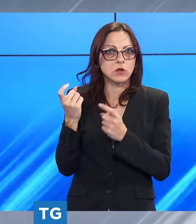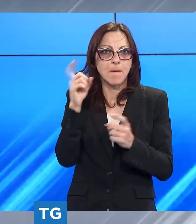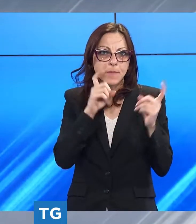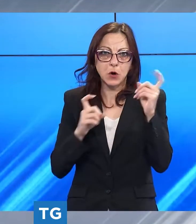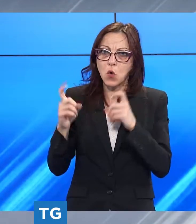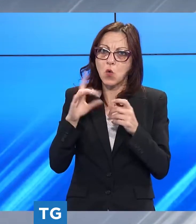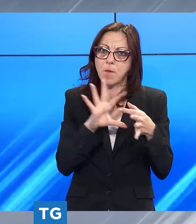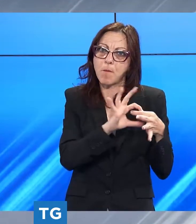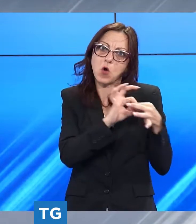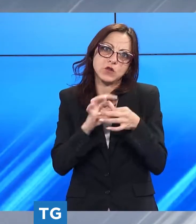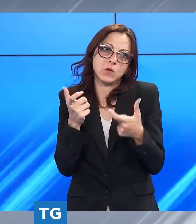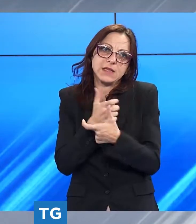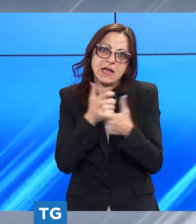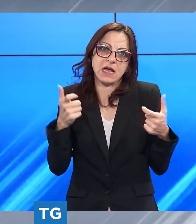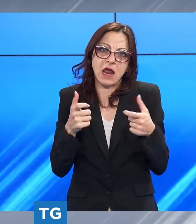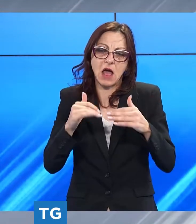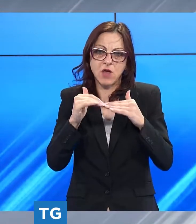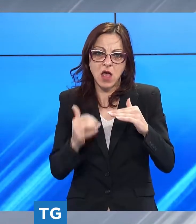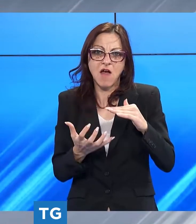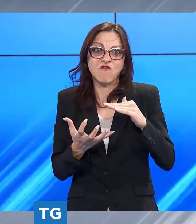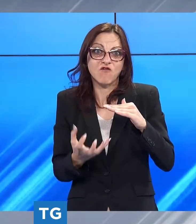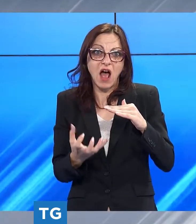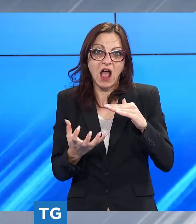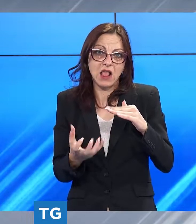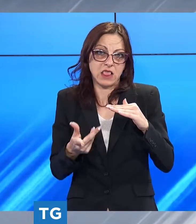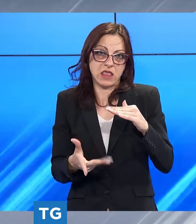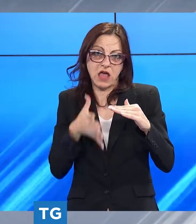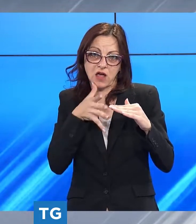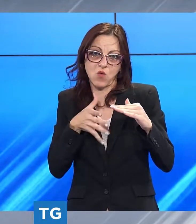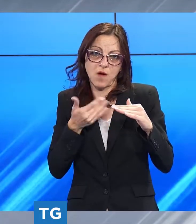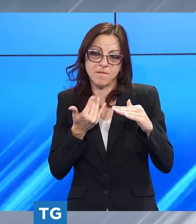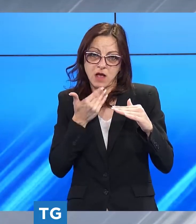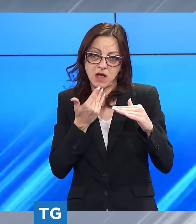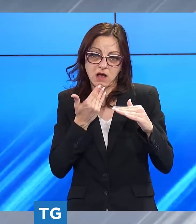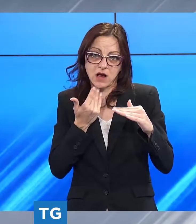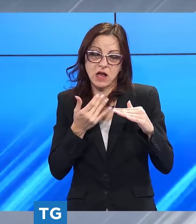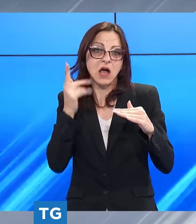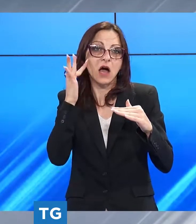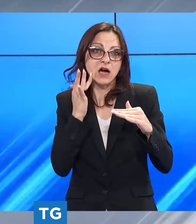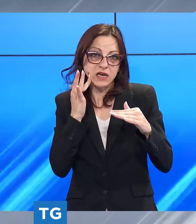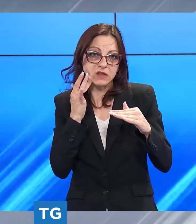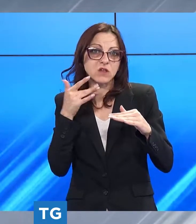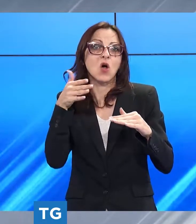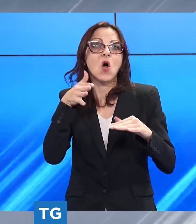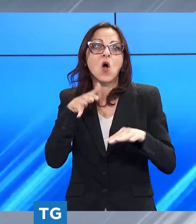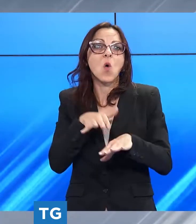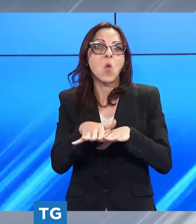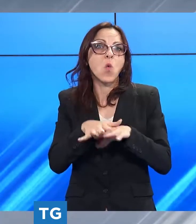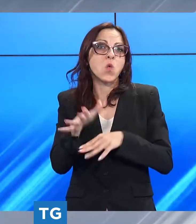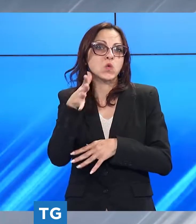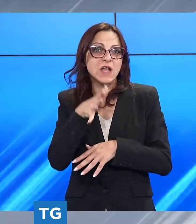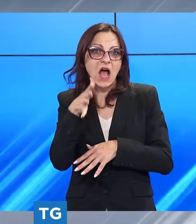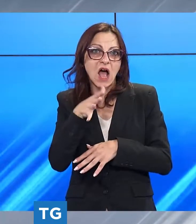conseguenze sulla tenuta della falda con conseguente necessità di razionamenti per i vari usi dell'acqua così come